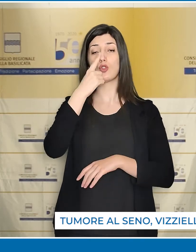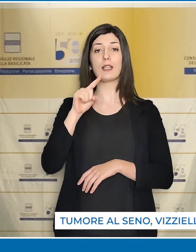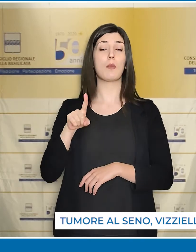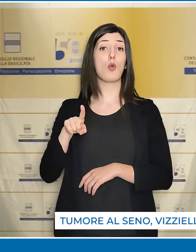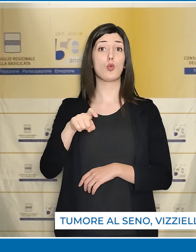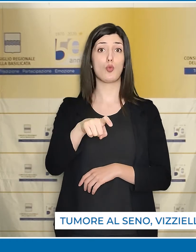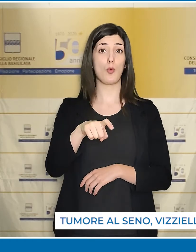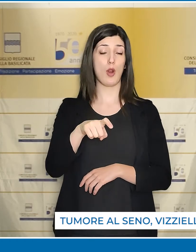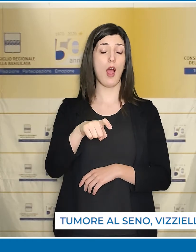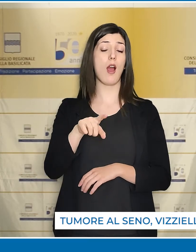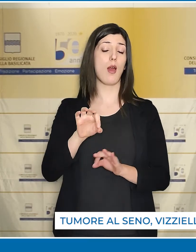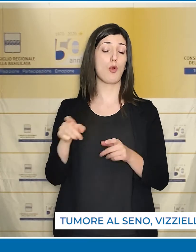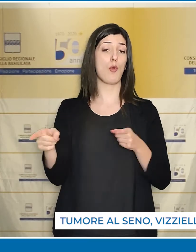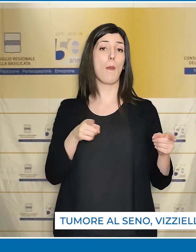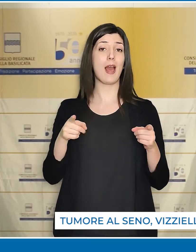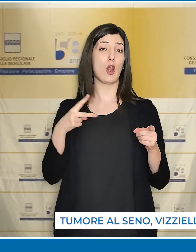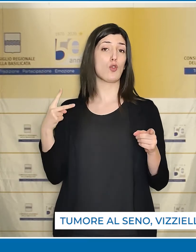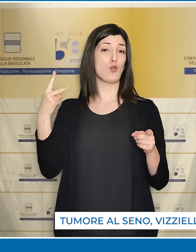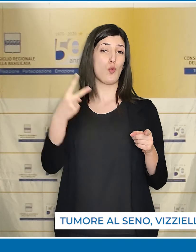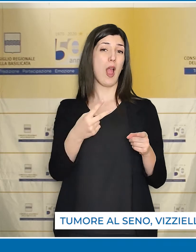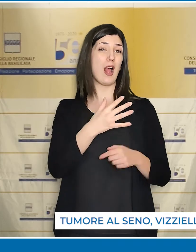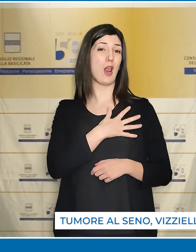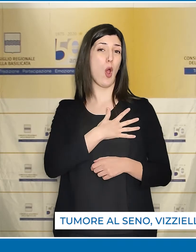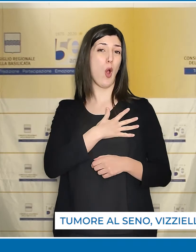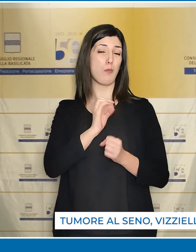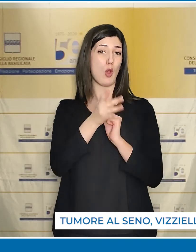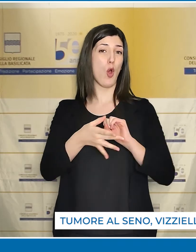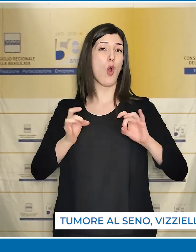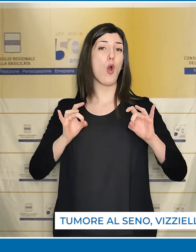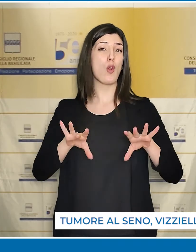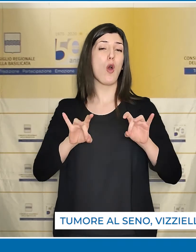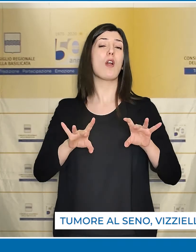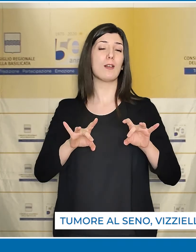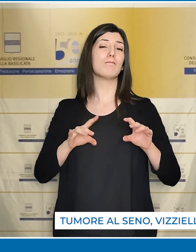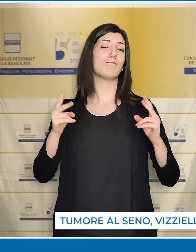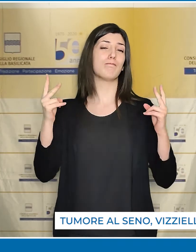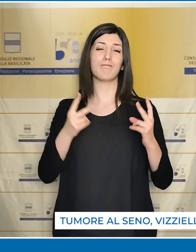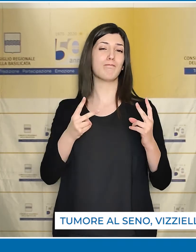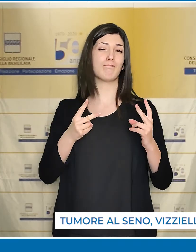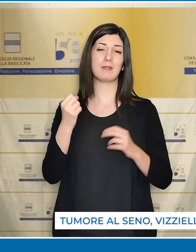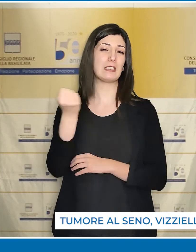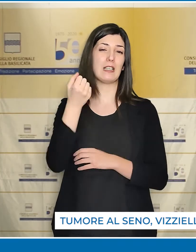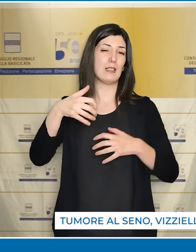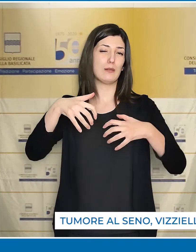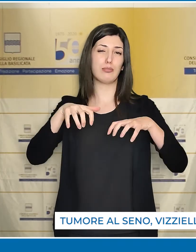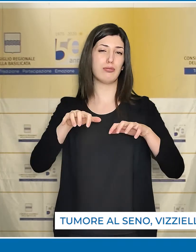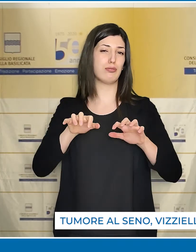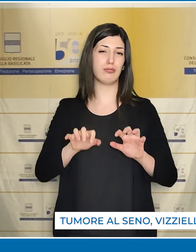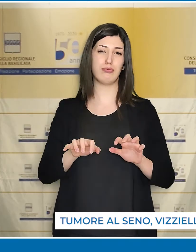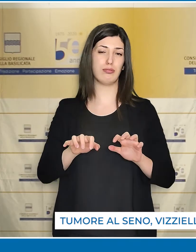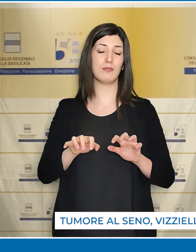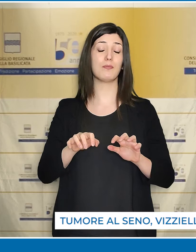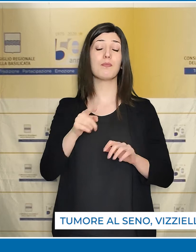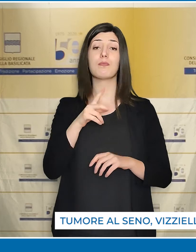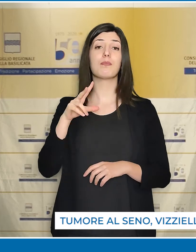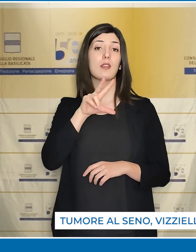tumorali negli ultimi due anni a causa del Covid è stata particolarmente severa. Lo sostiene